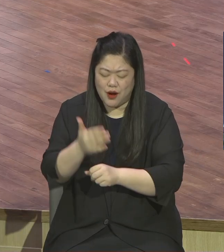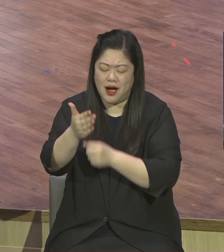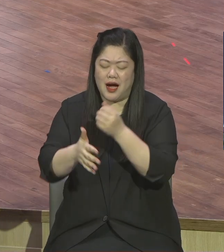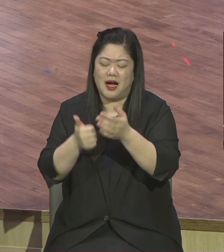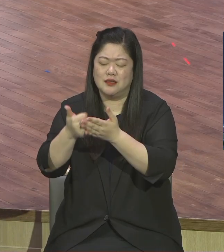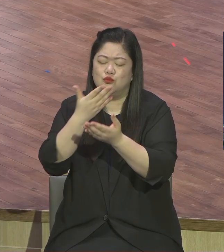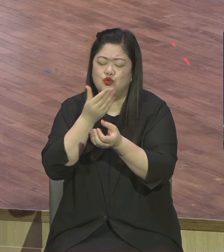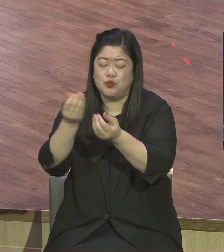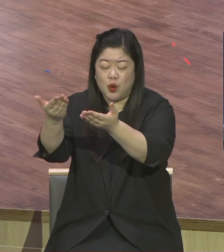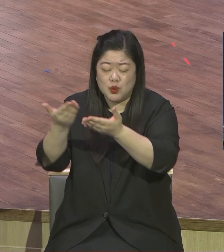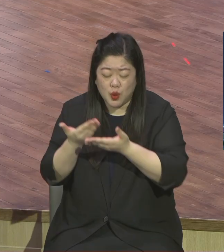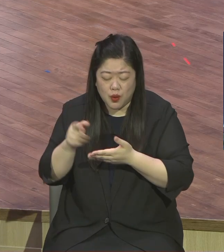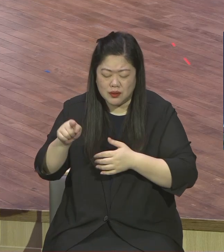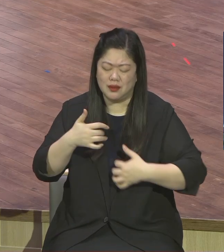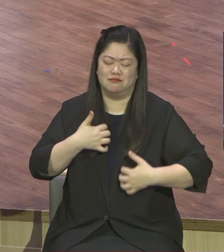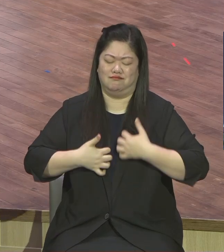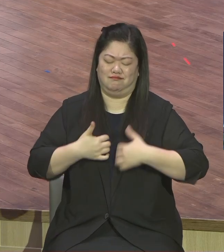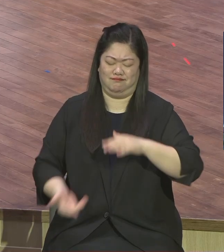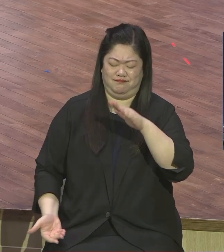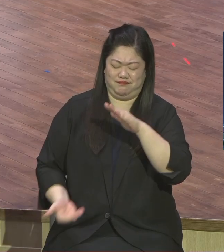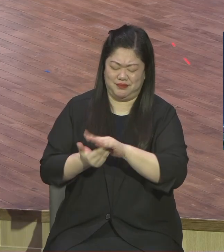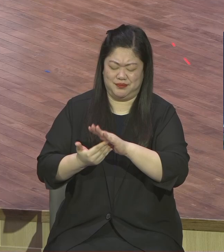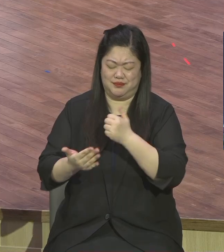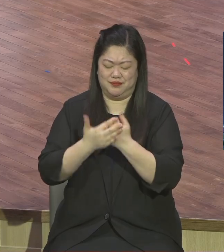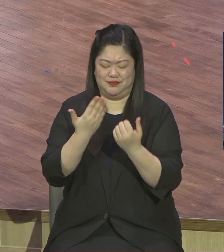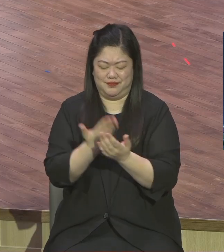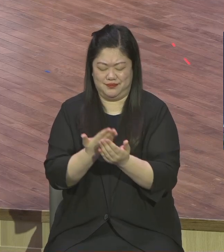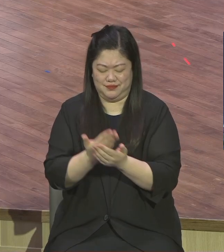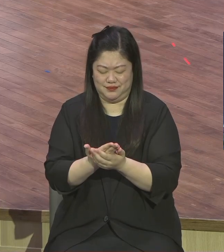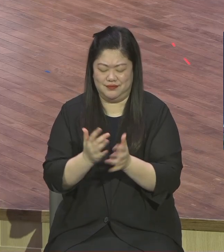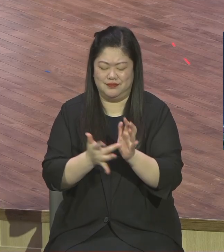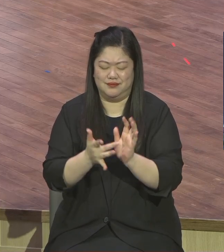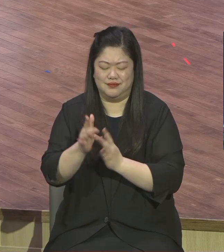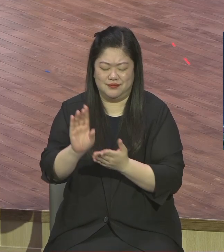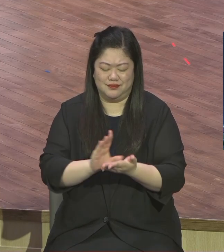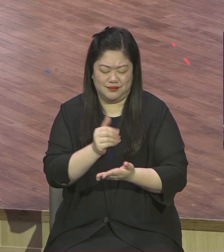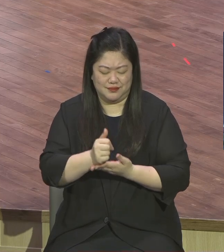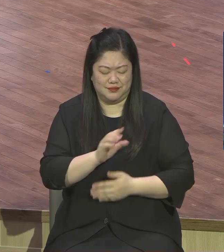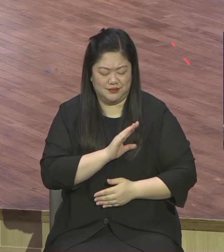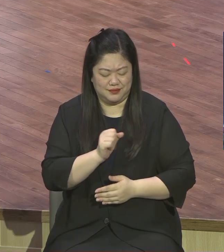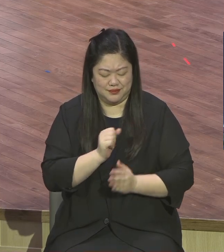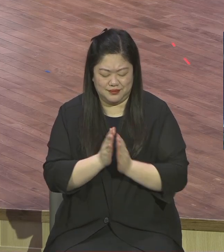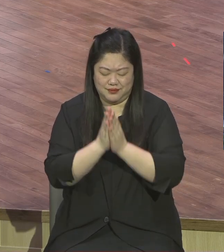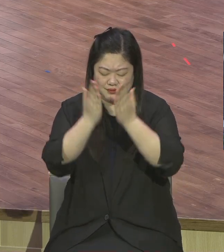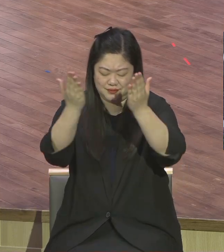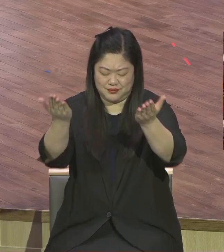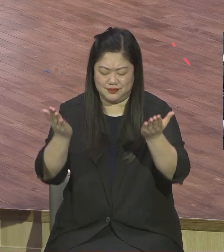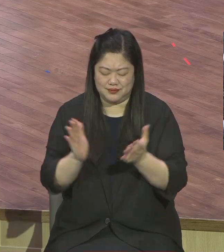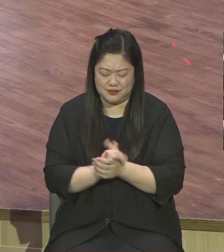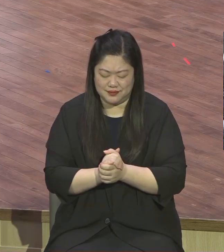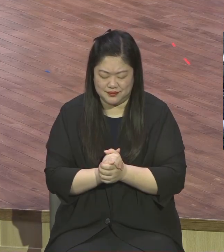있도록 역사하야 주옵사사 예수의 손 받들어 기도합니다 아멘 아멘 아멘 아멘 아멘